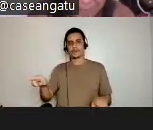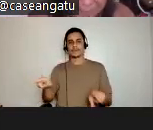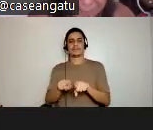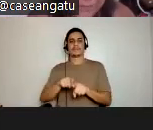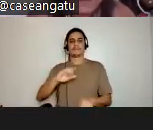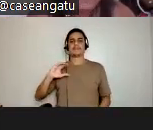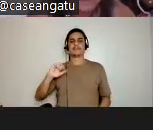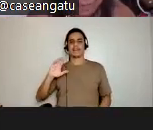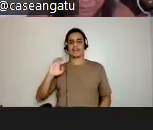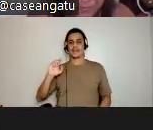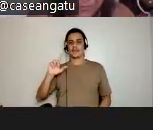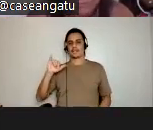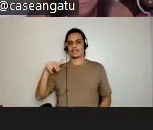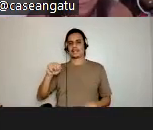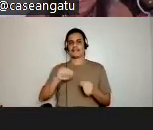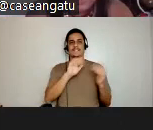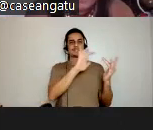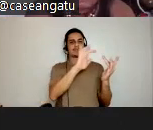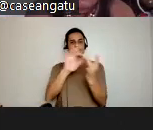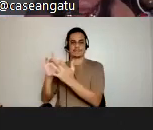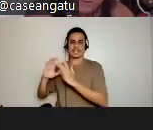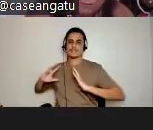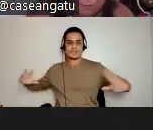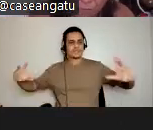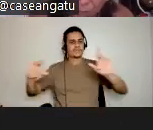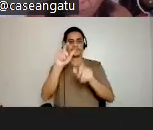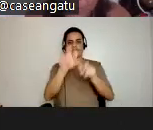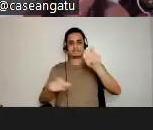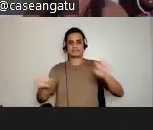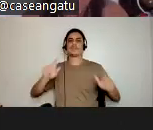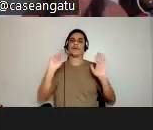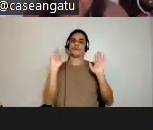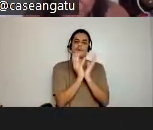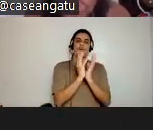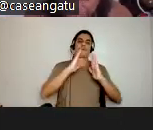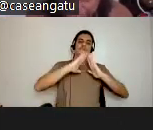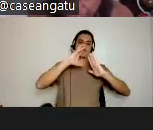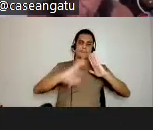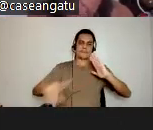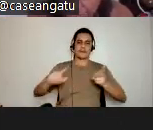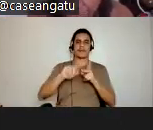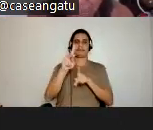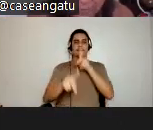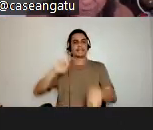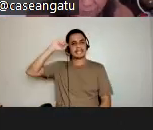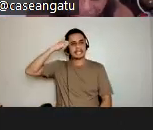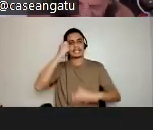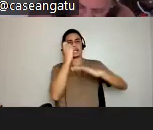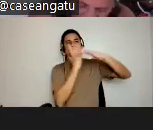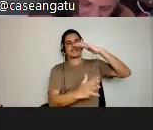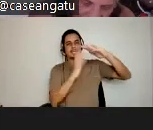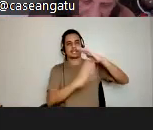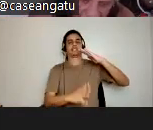os contatos. As meias pessoas da mesa. Ao povo quilombola, população negra, população migrante, imigrante.